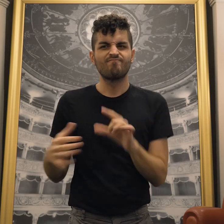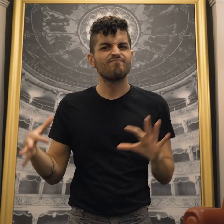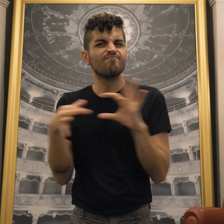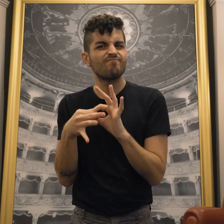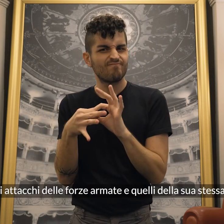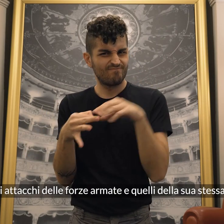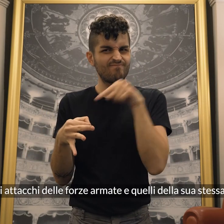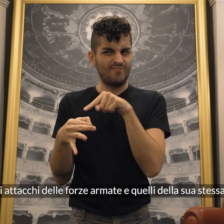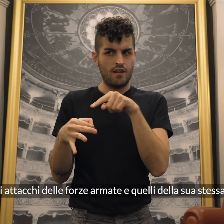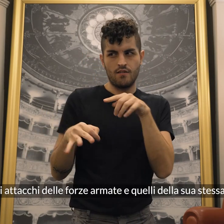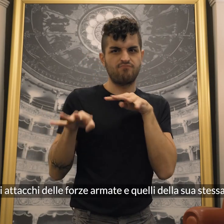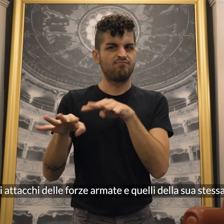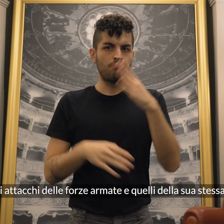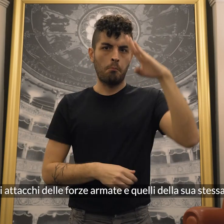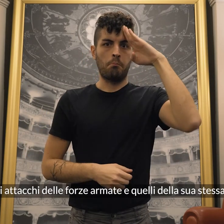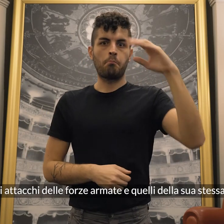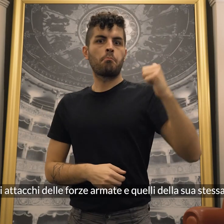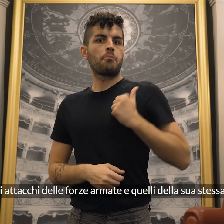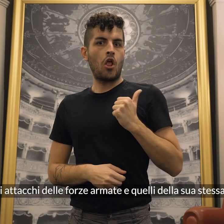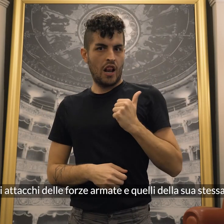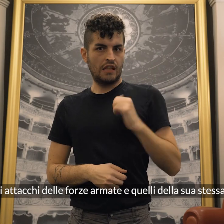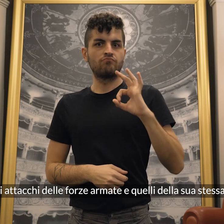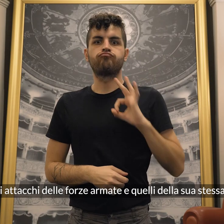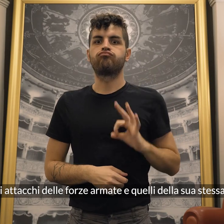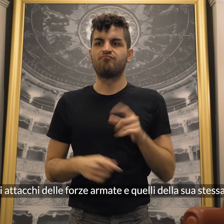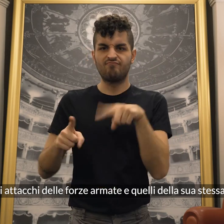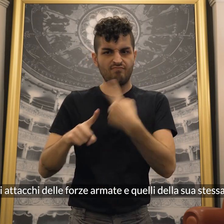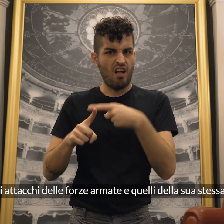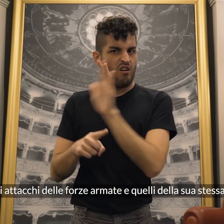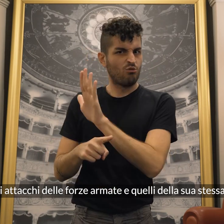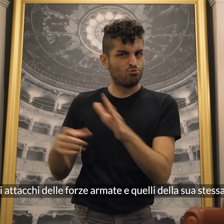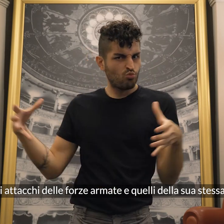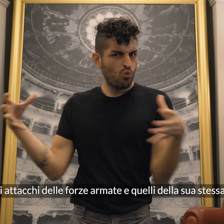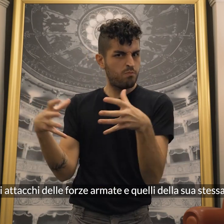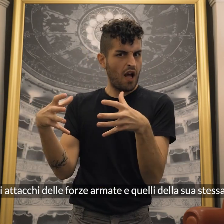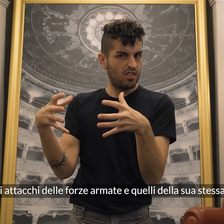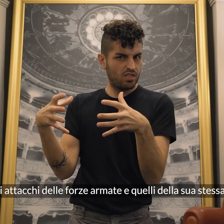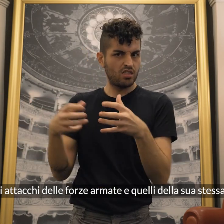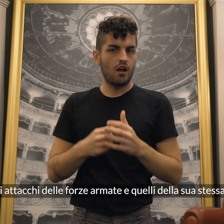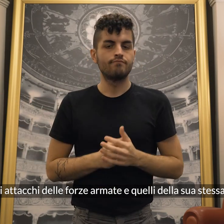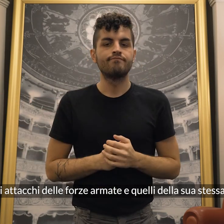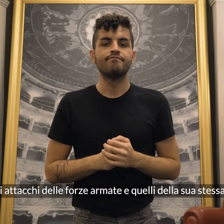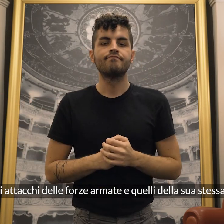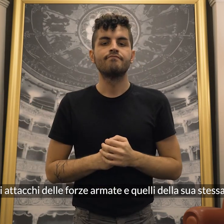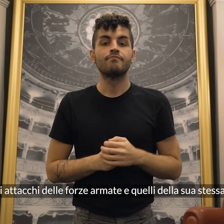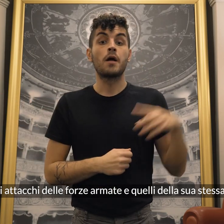agli attacchi delle forze armate e a quelli della sua stessa banda.